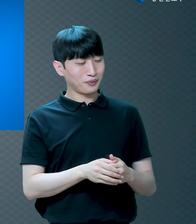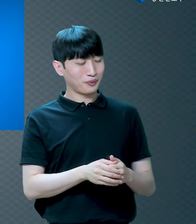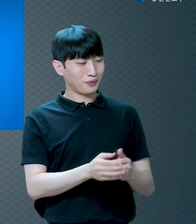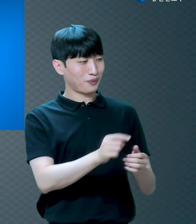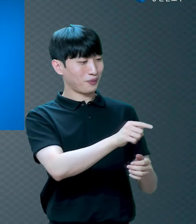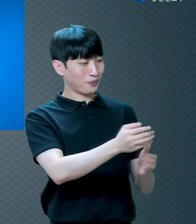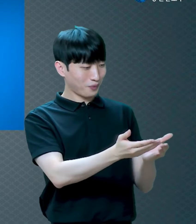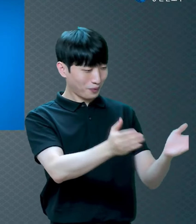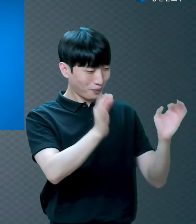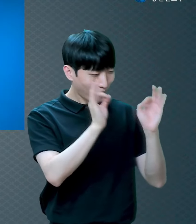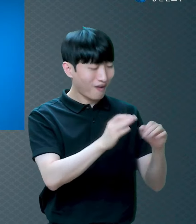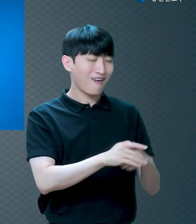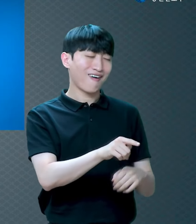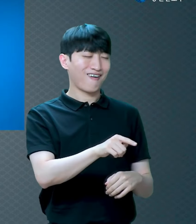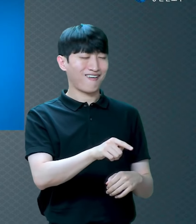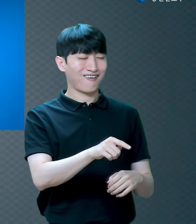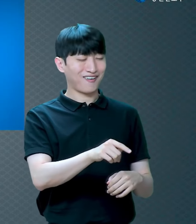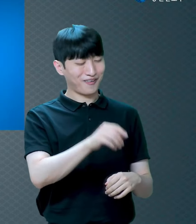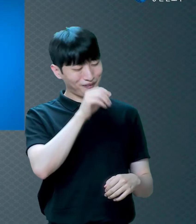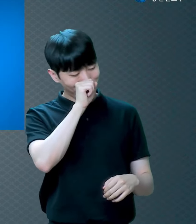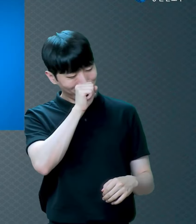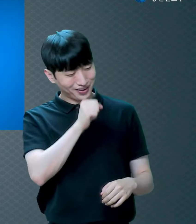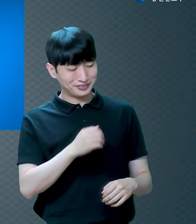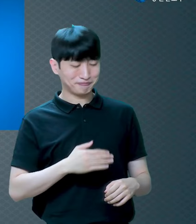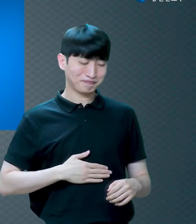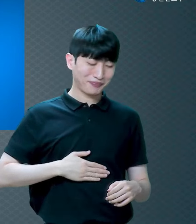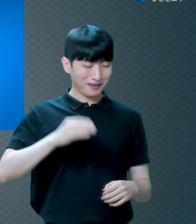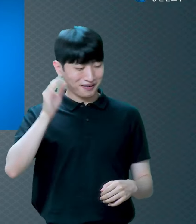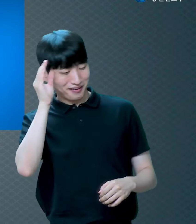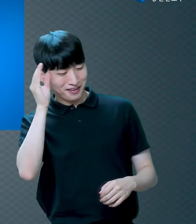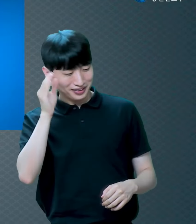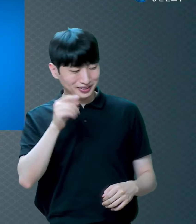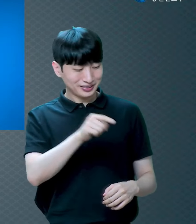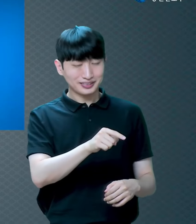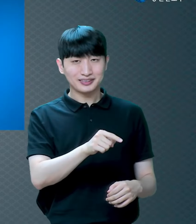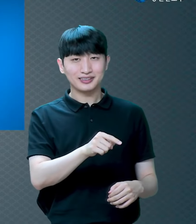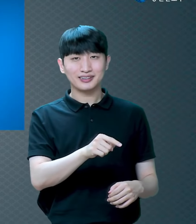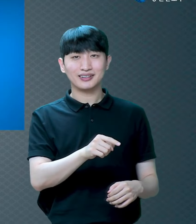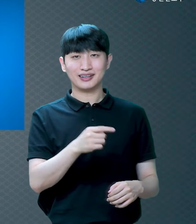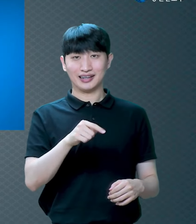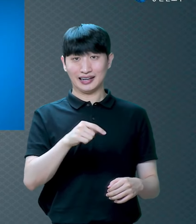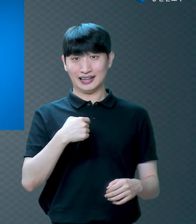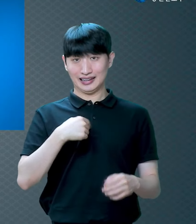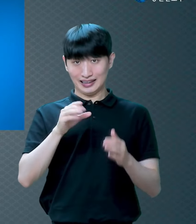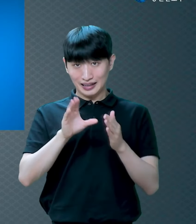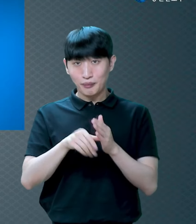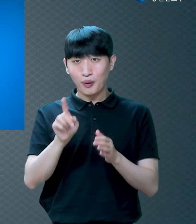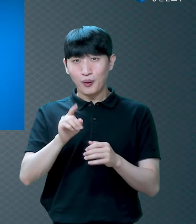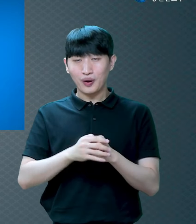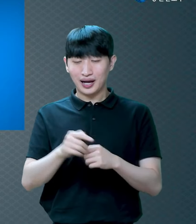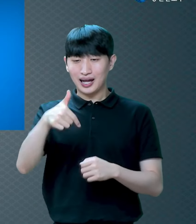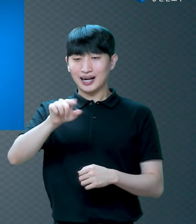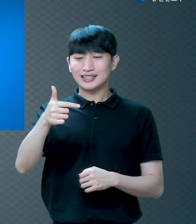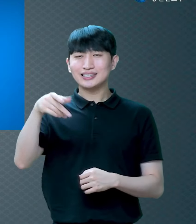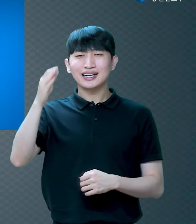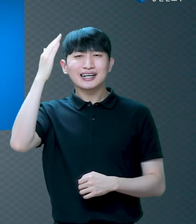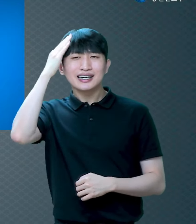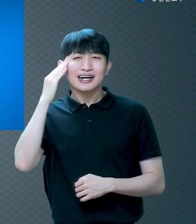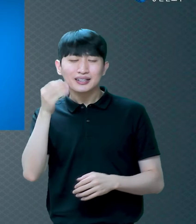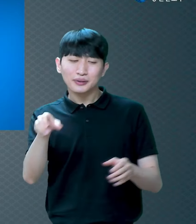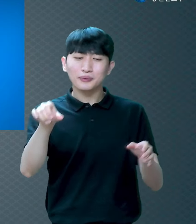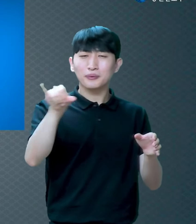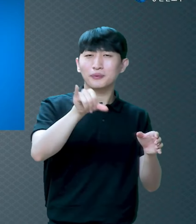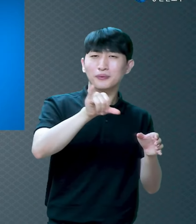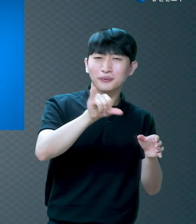먹었거든요 그러니까 간장을 숟가락으로 퍼 넣었어요 그러니까 집사람이 왜 이렇게 짜게 먹냐